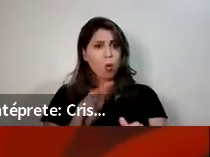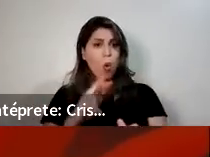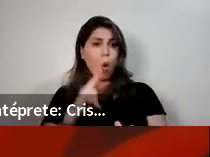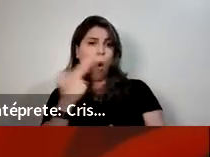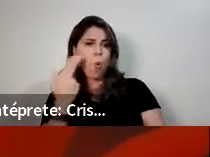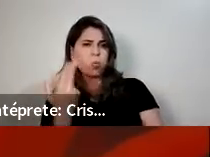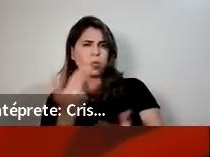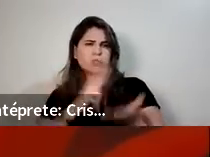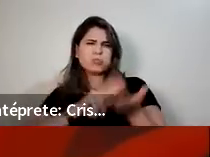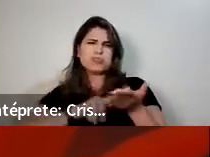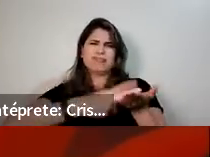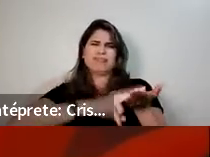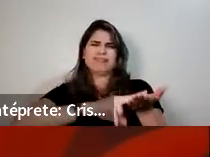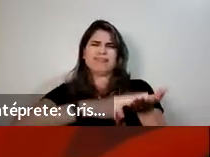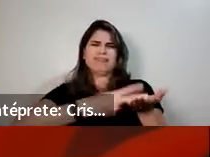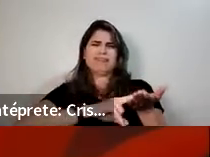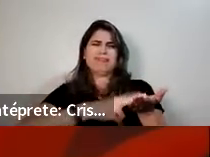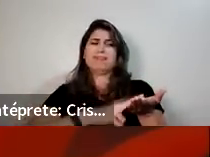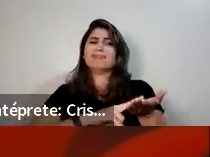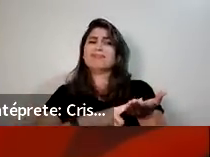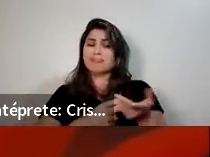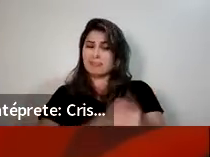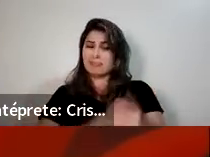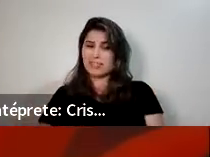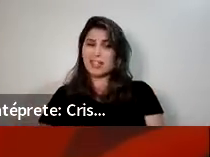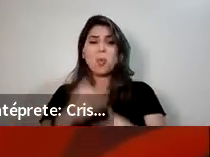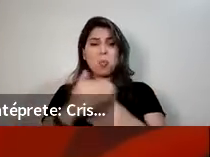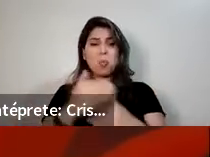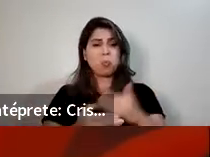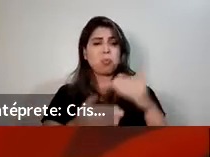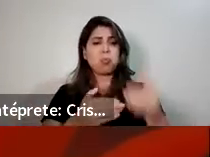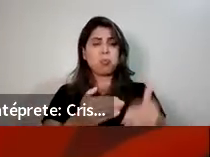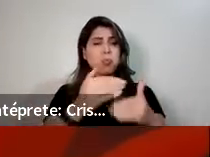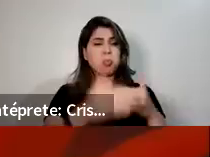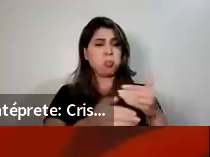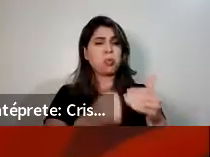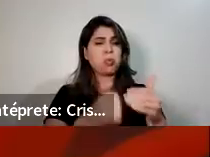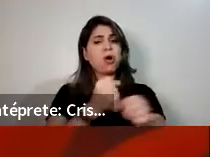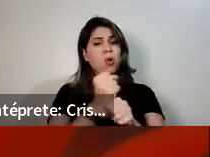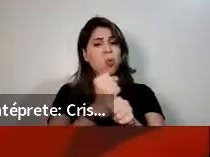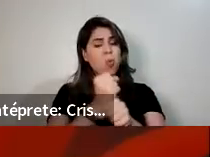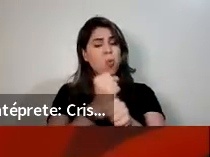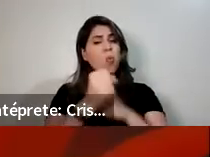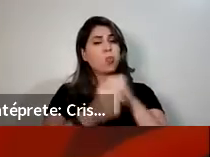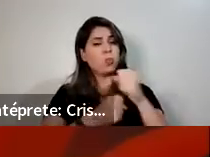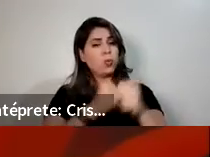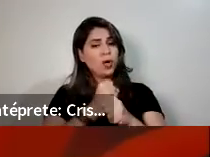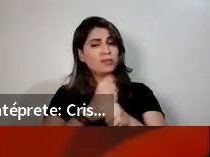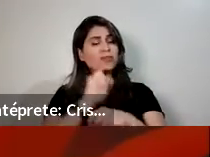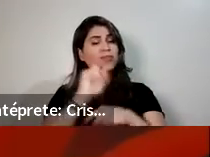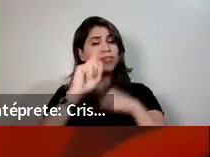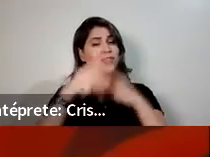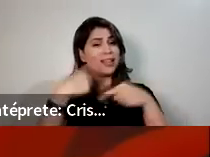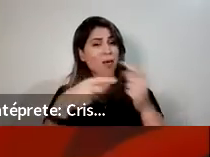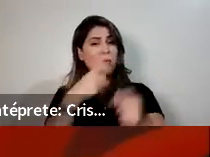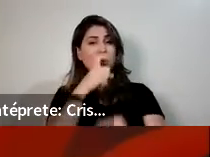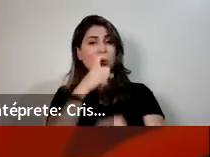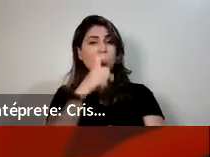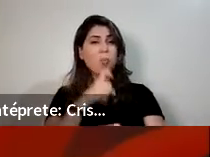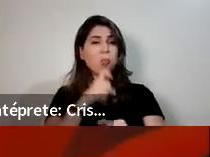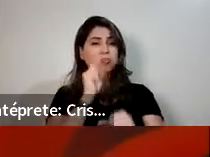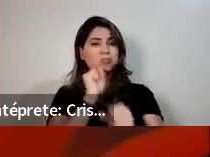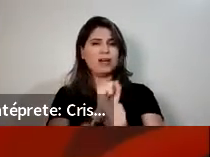intensifica, aumenta a questão do climatério. E é claro que durante